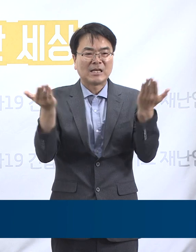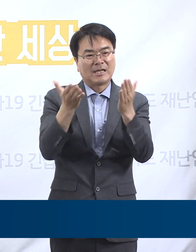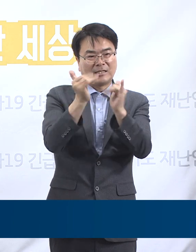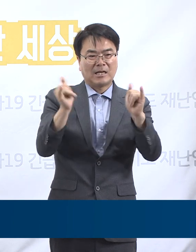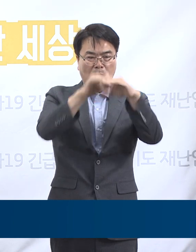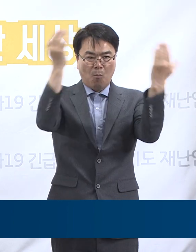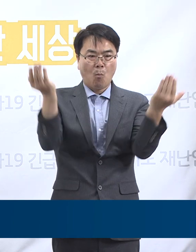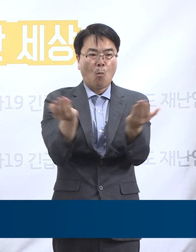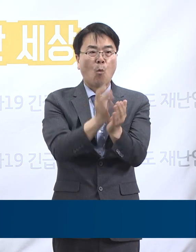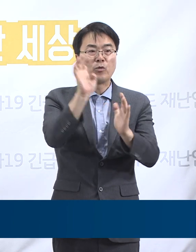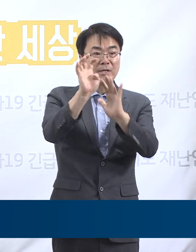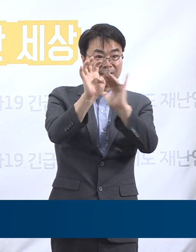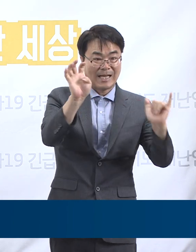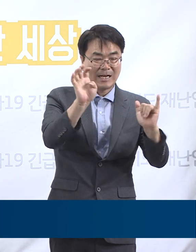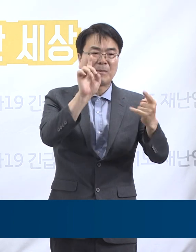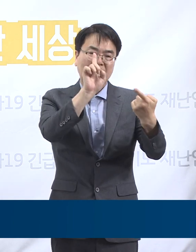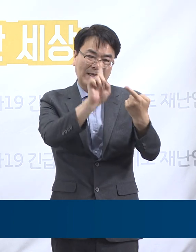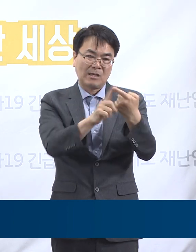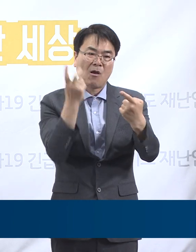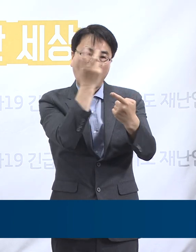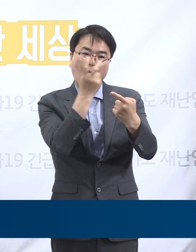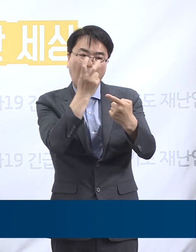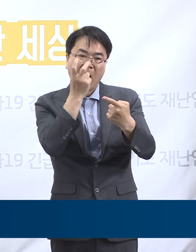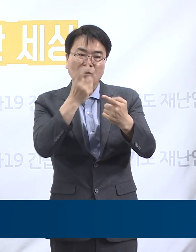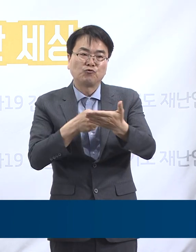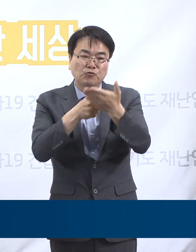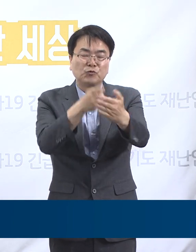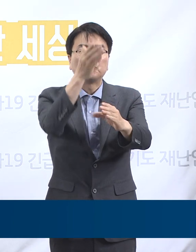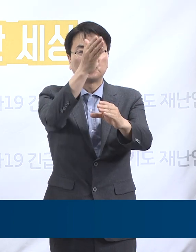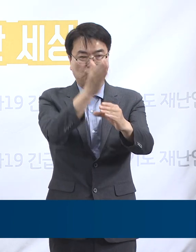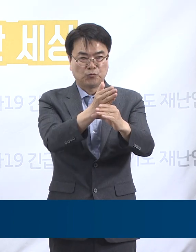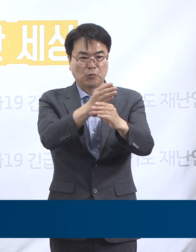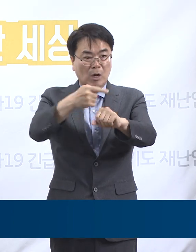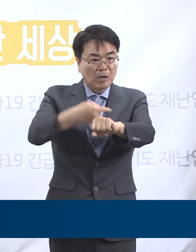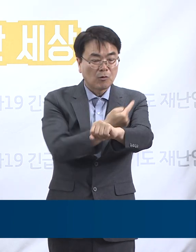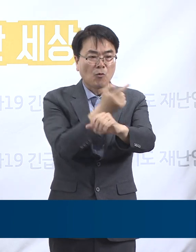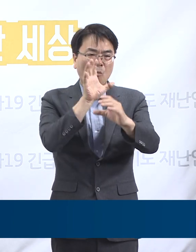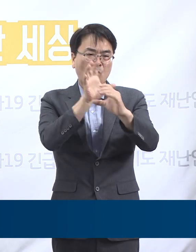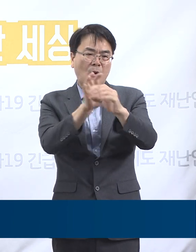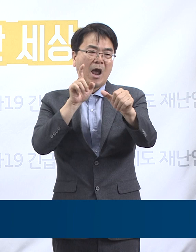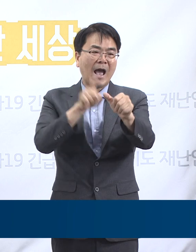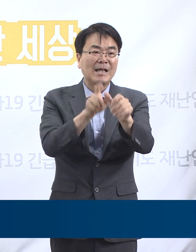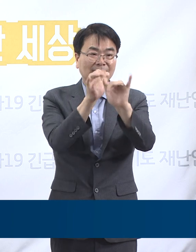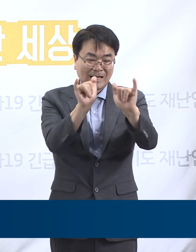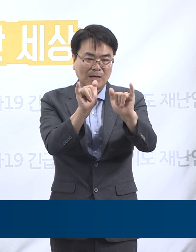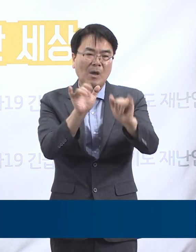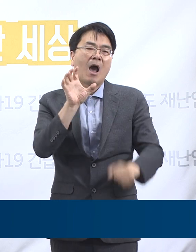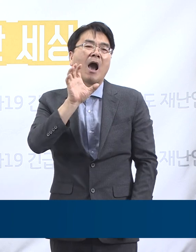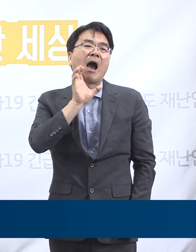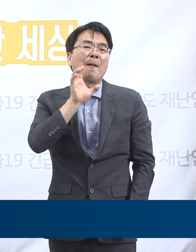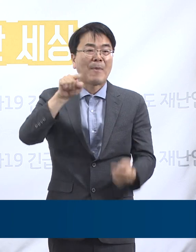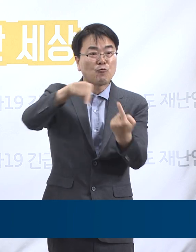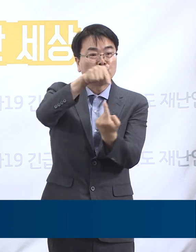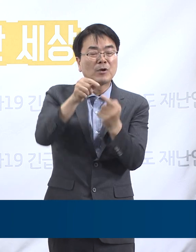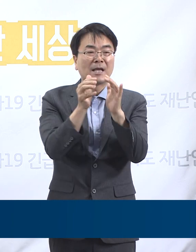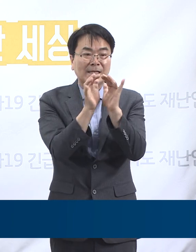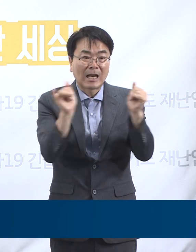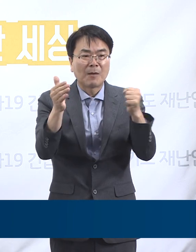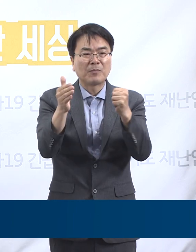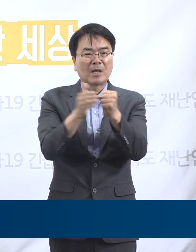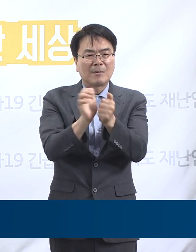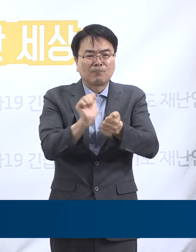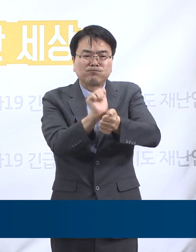대해 진단검사를 실시 중입니다. 또 다른 확진자 1명은 부천에서 카페를 운영하는 것으로 확인되어 접촉자